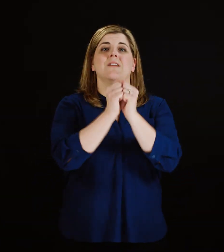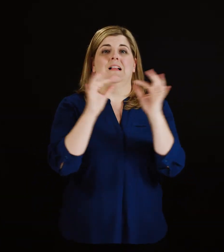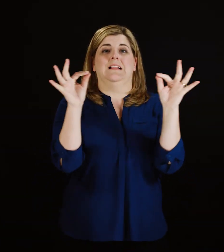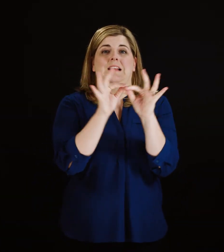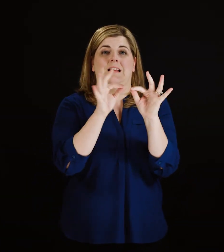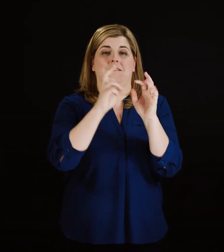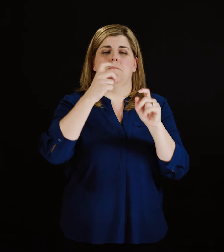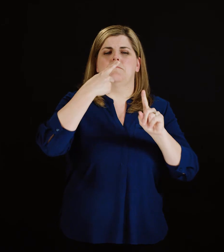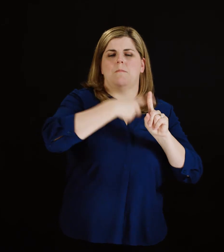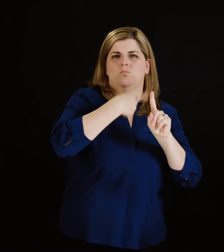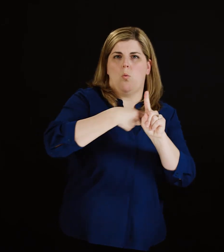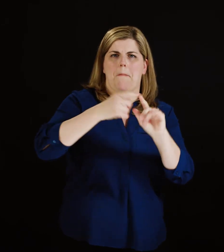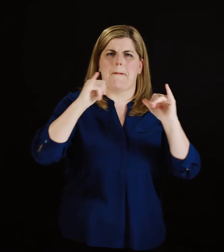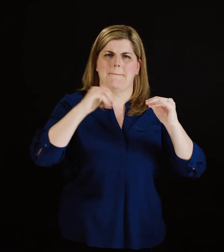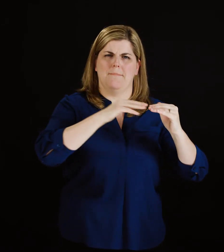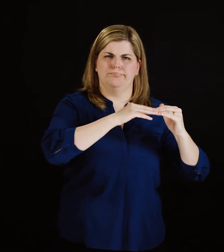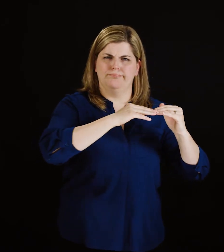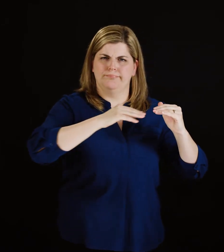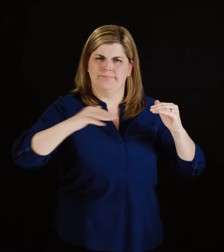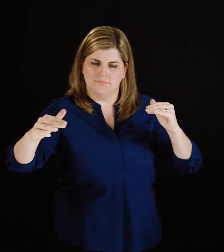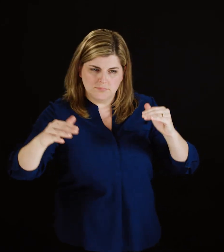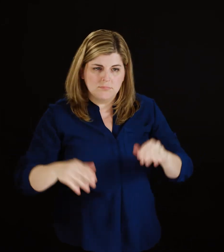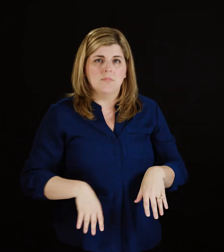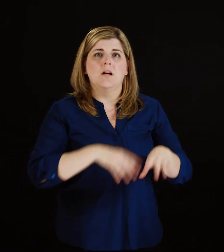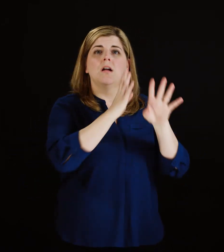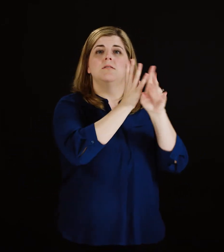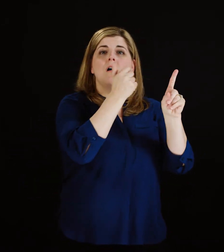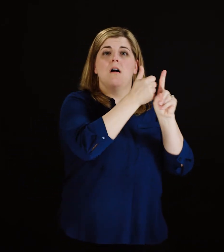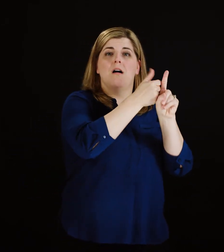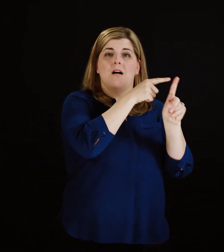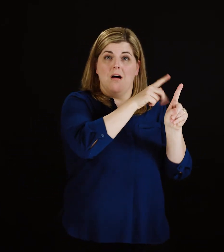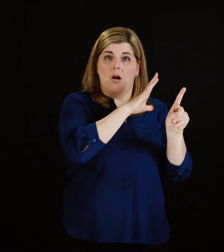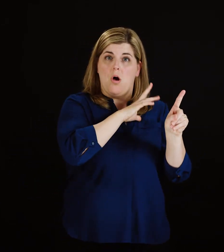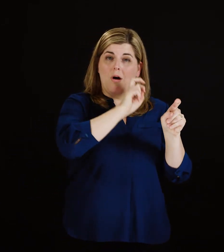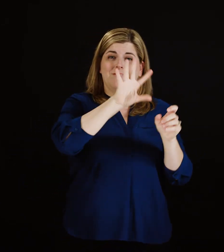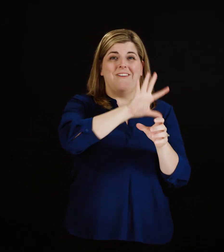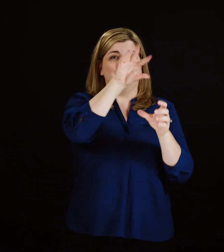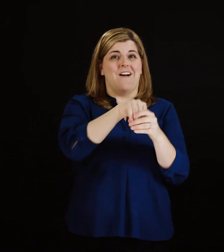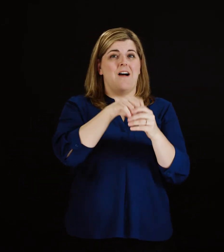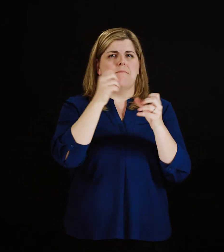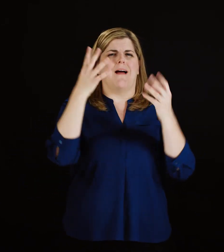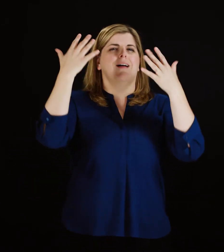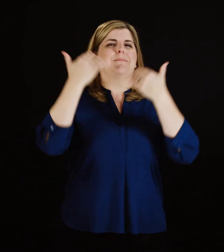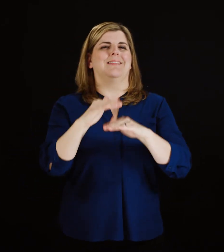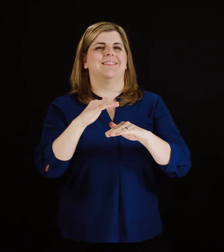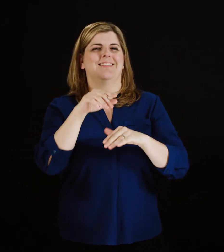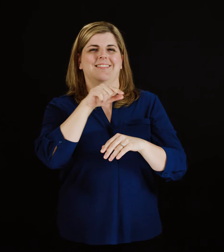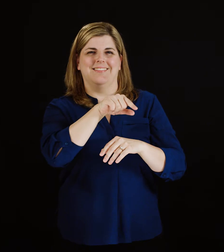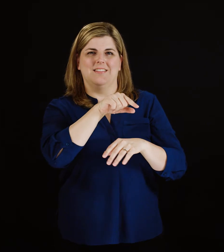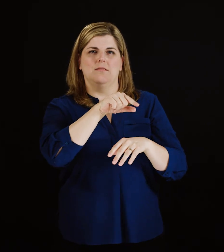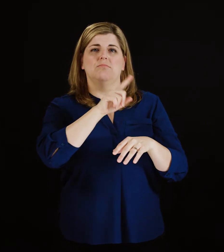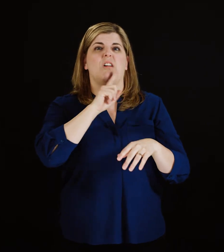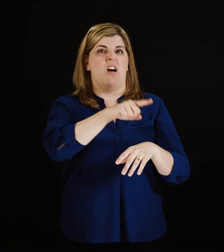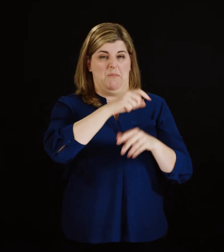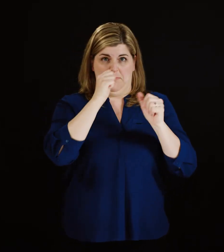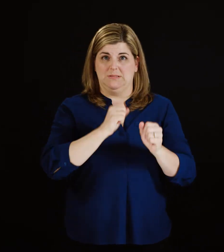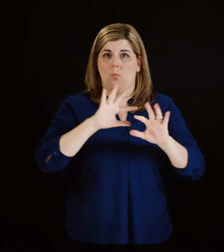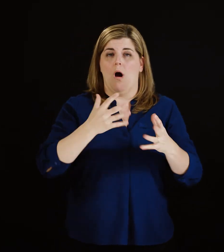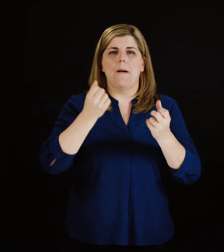Moyennant un tarif mensuel fixe, le client abonné à un forfait illimité n'a pas de limite